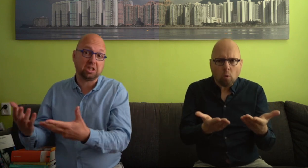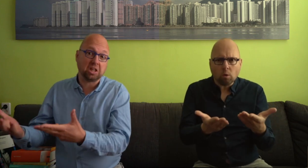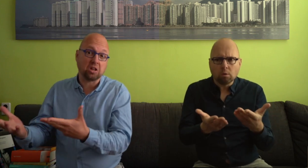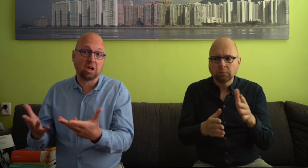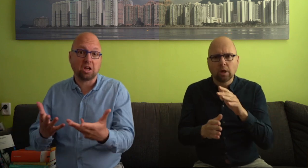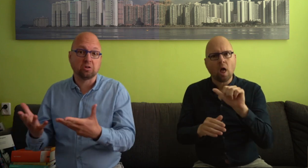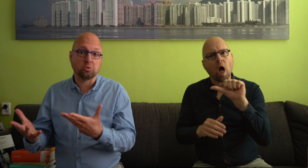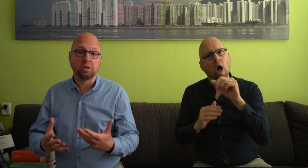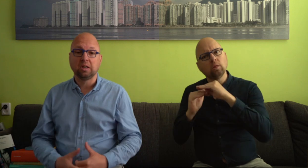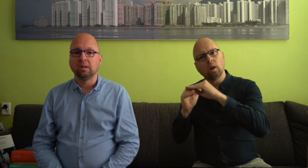ze het in andere landen doen.